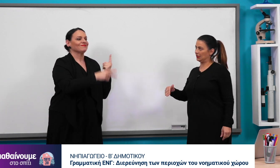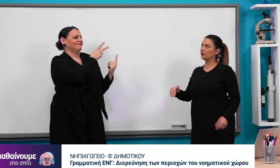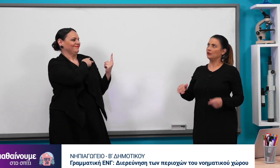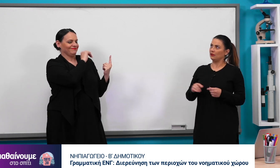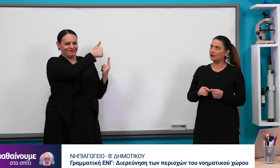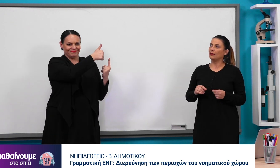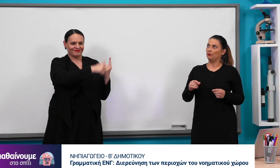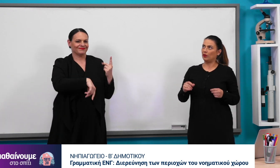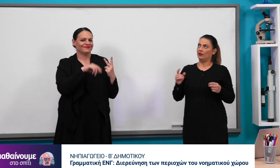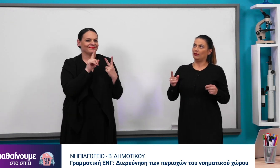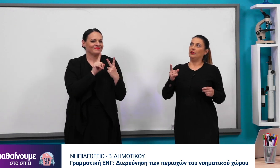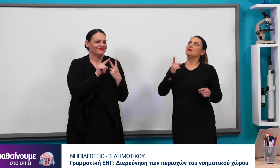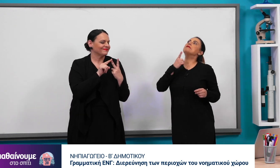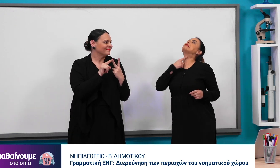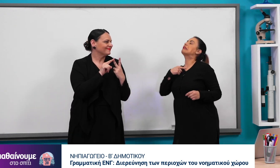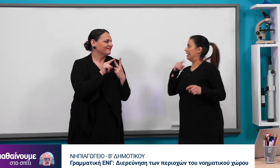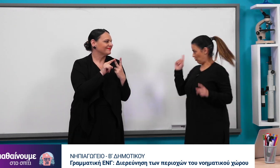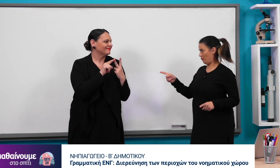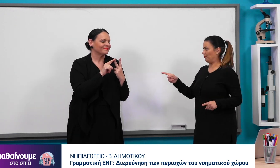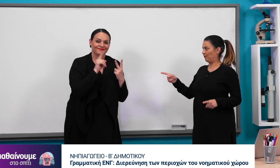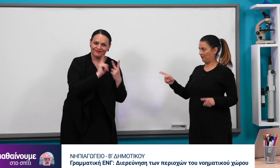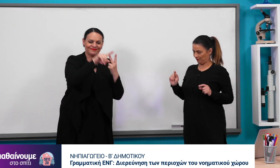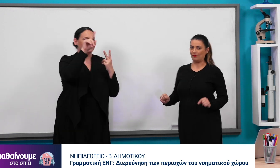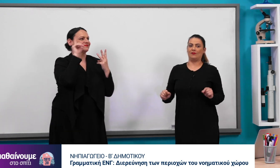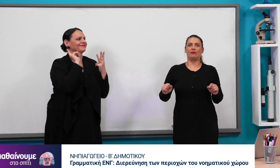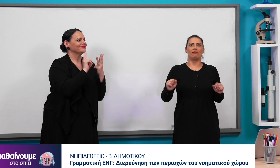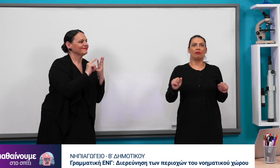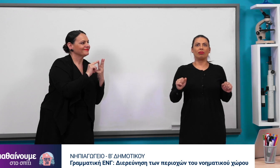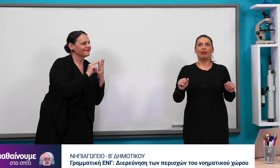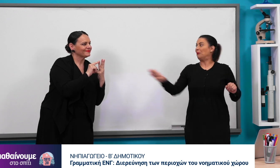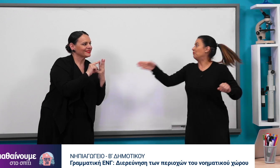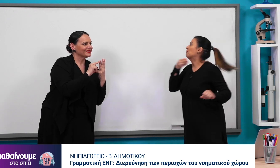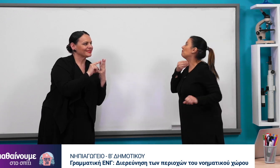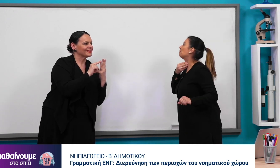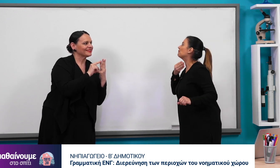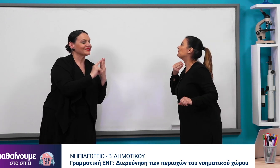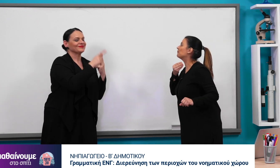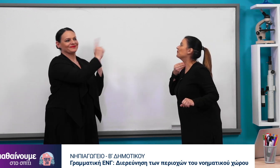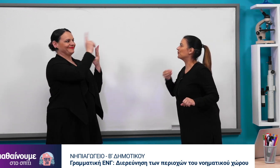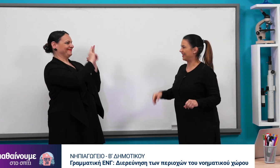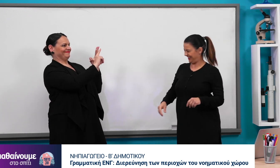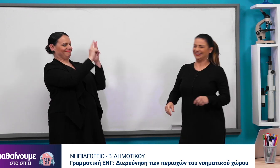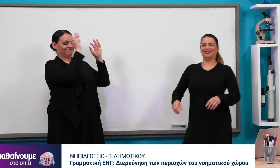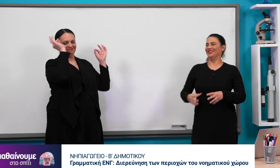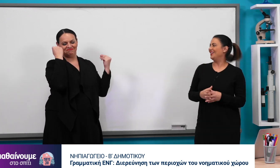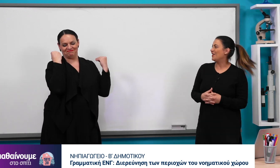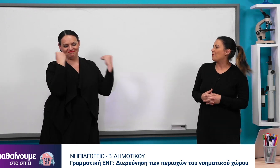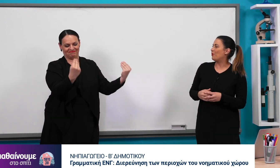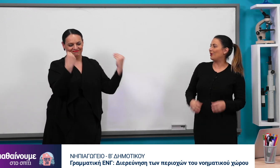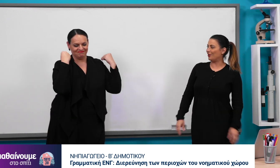Κρέας. Πολύ σωστά. Γλυκό. Σωστά. Και διψάω. Πολύ